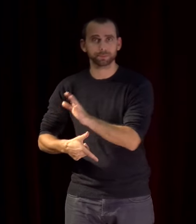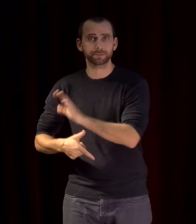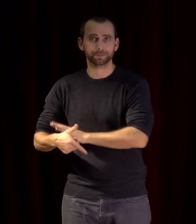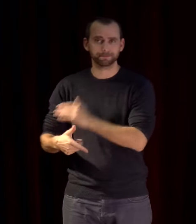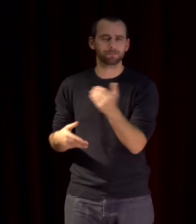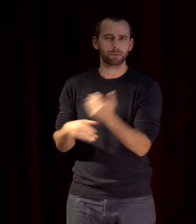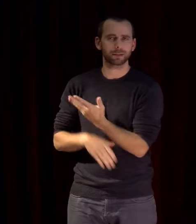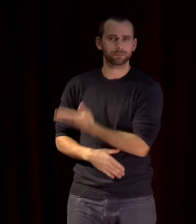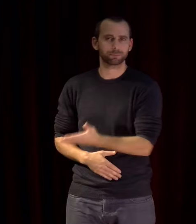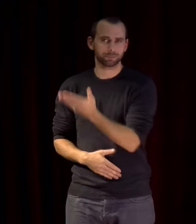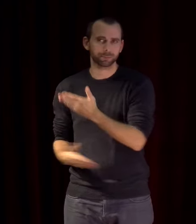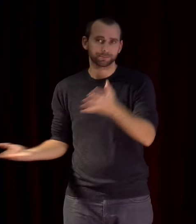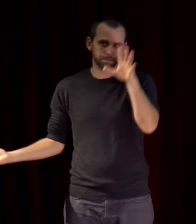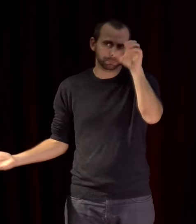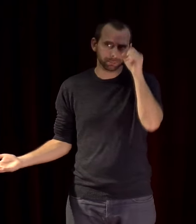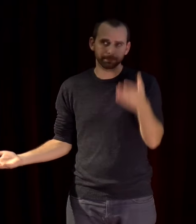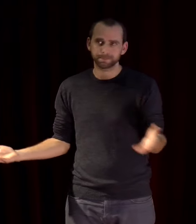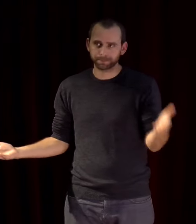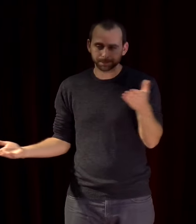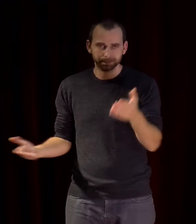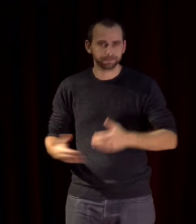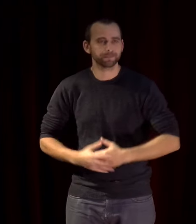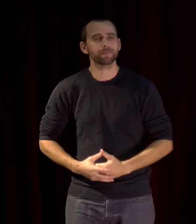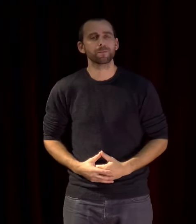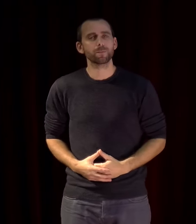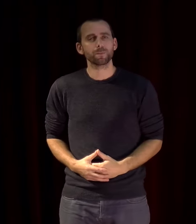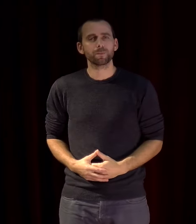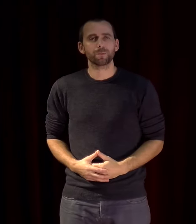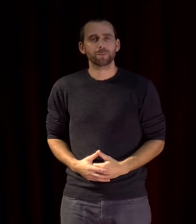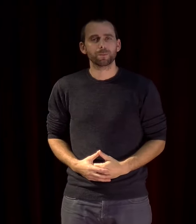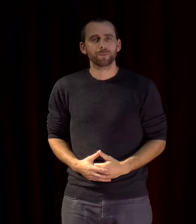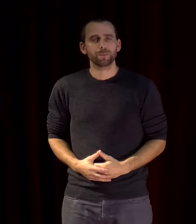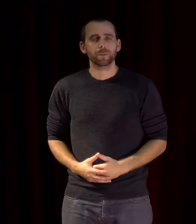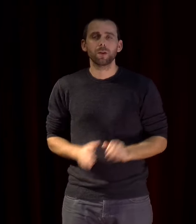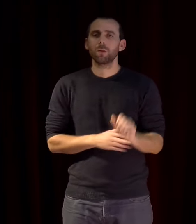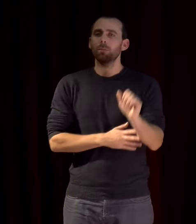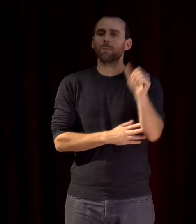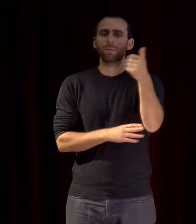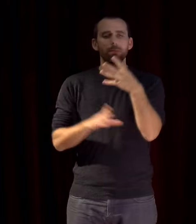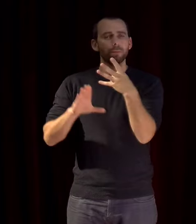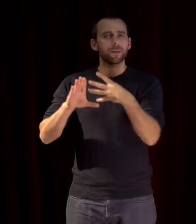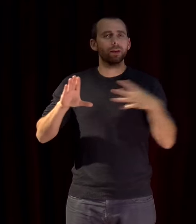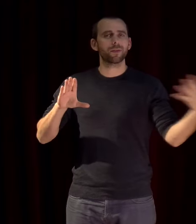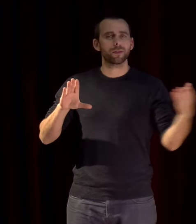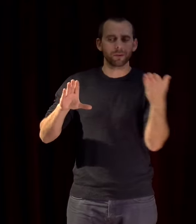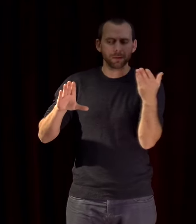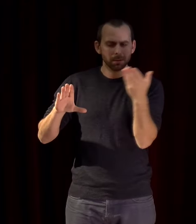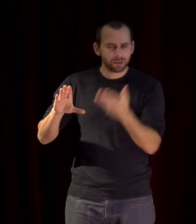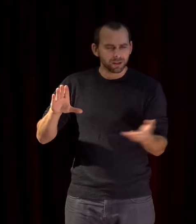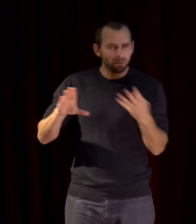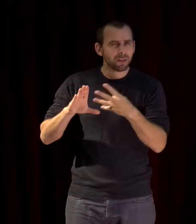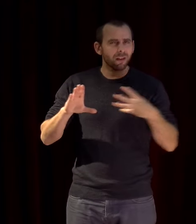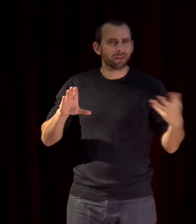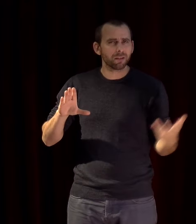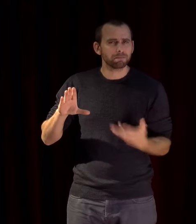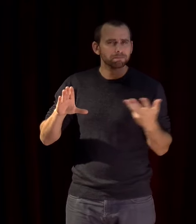commencer d'abord par vous dire de quelle Méditerranée parlons-nous quelques éléments comme